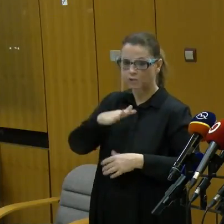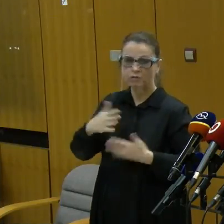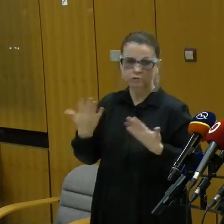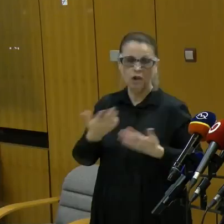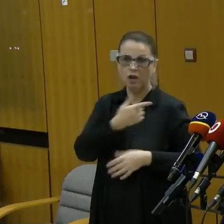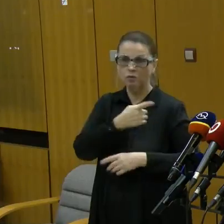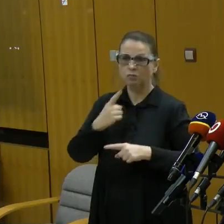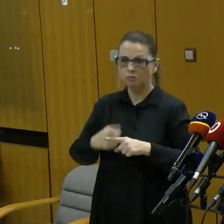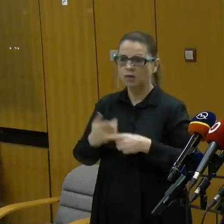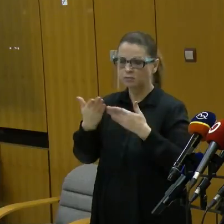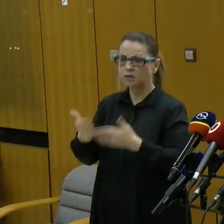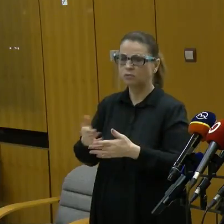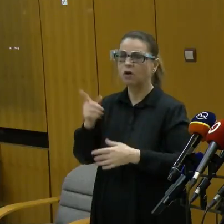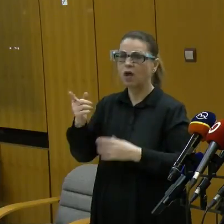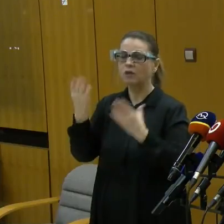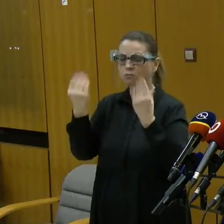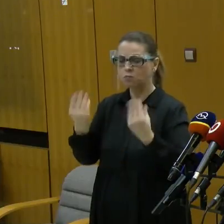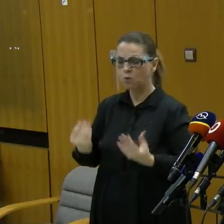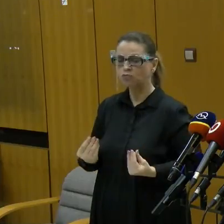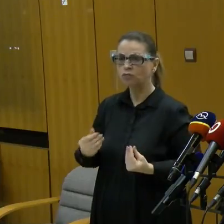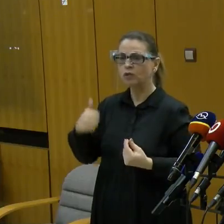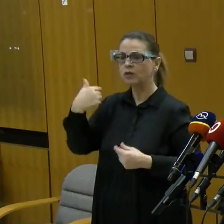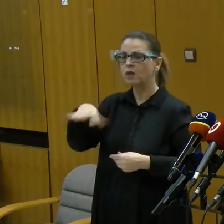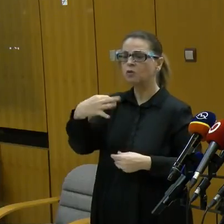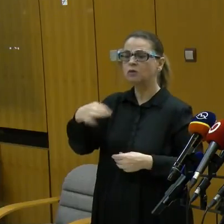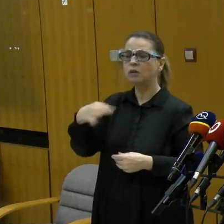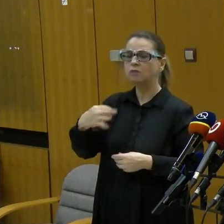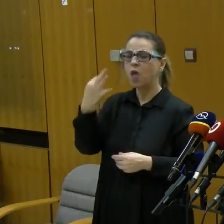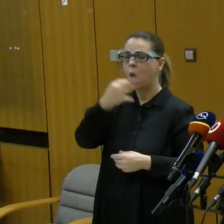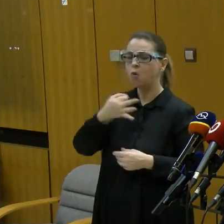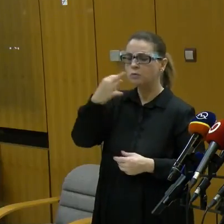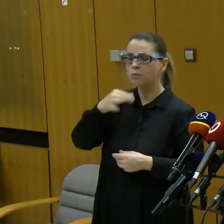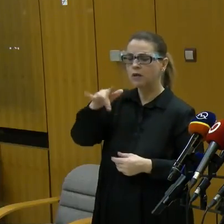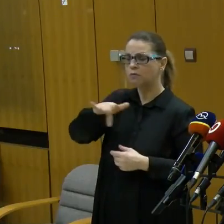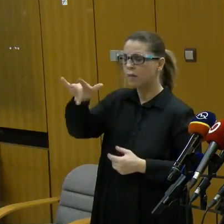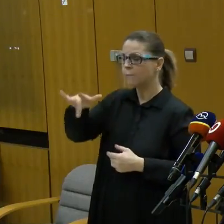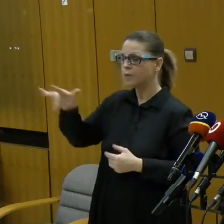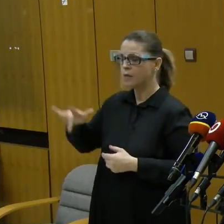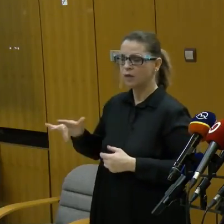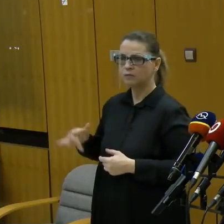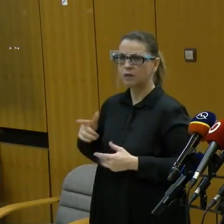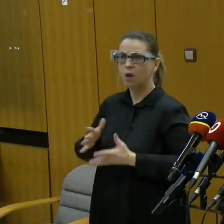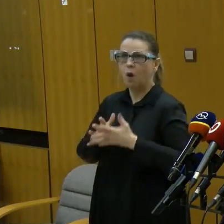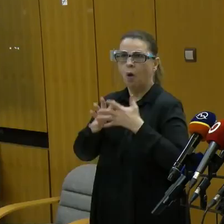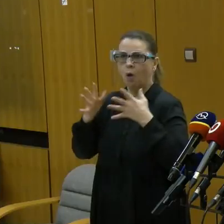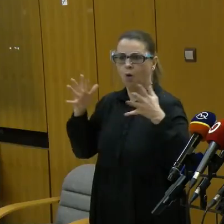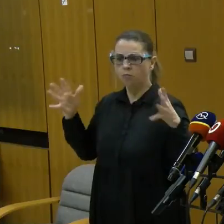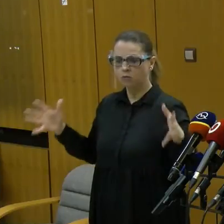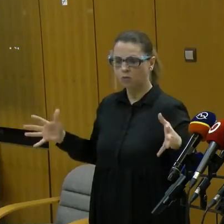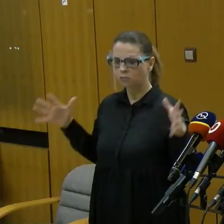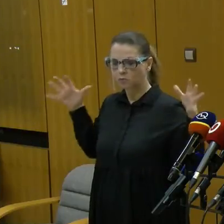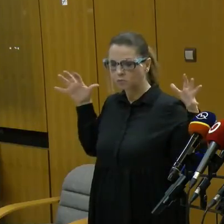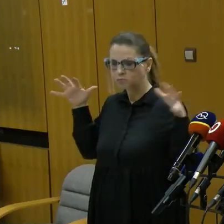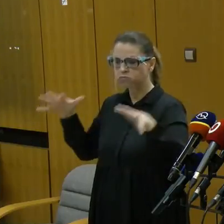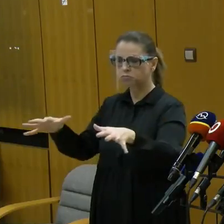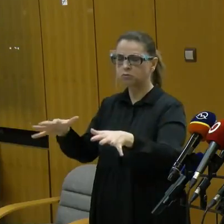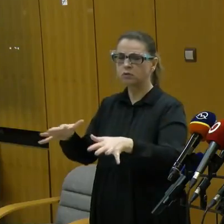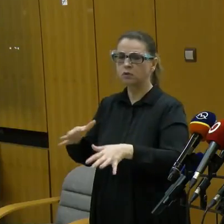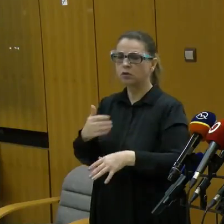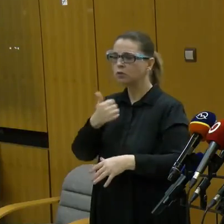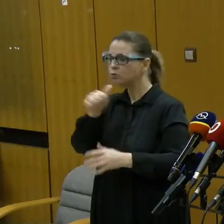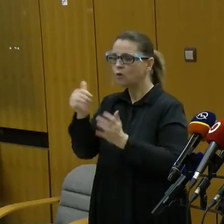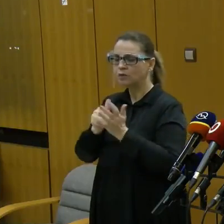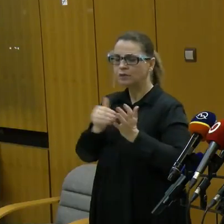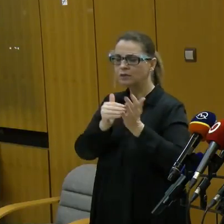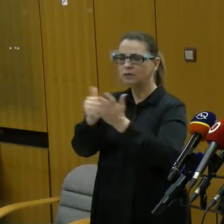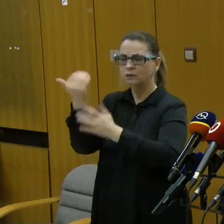Presne o to ide, ale tam je hlavne aj kapacita tých jednotlých odborových miež, že to sa nedá pretestovať obrovské, myslím, 100 tisícky ľudí, ktorí